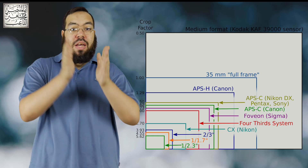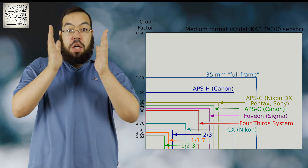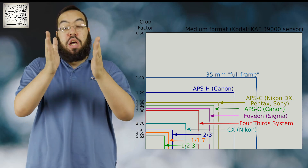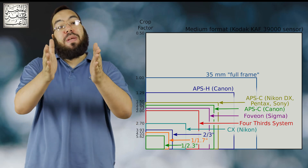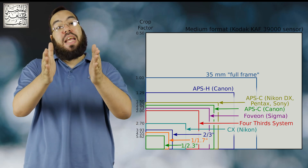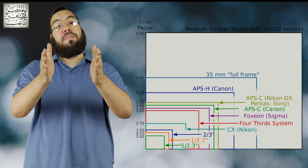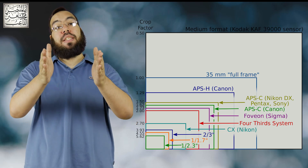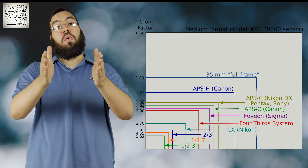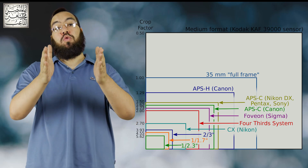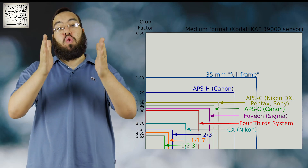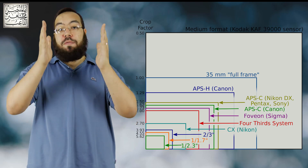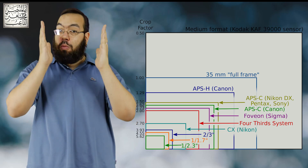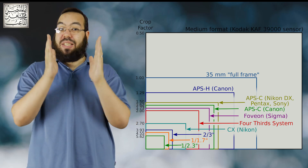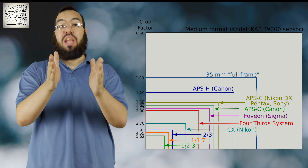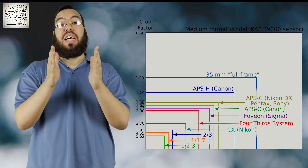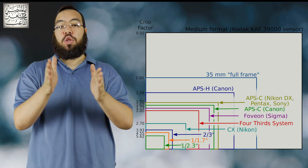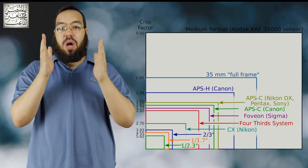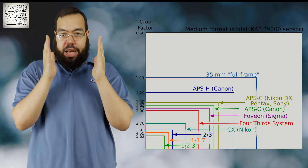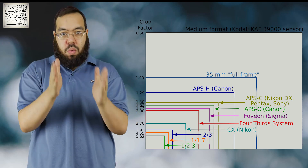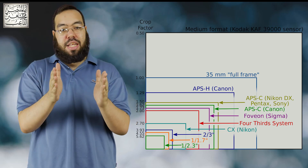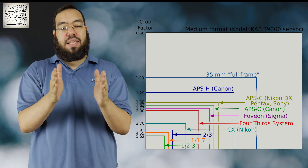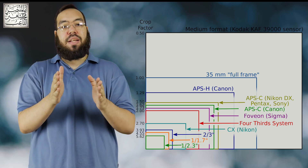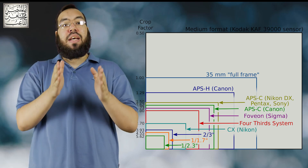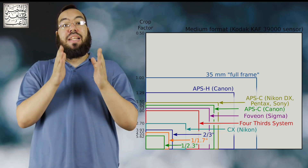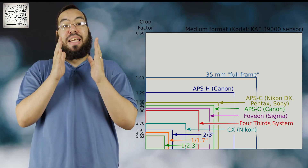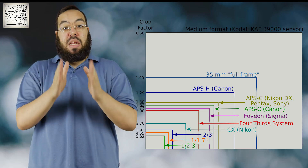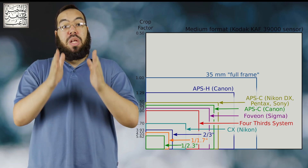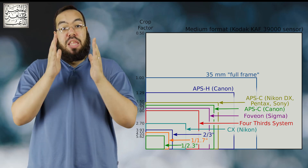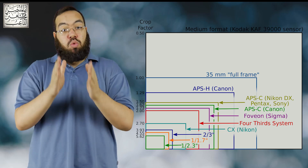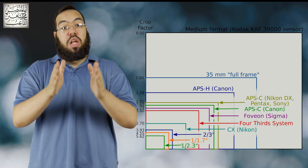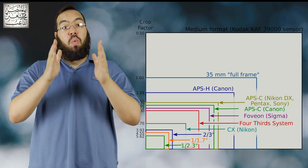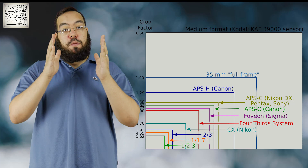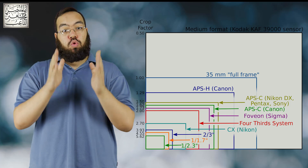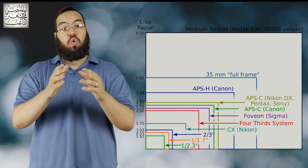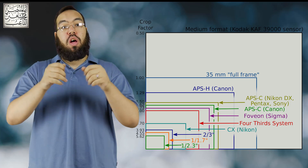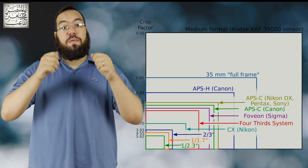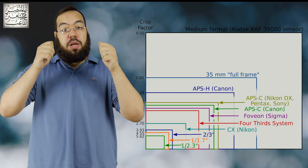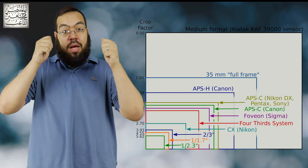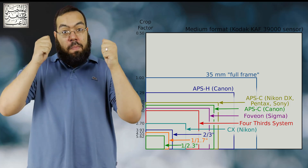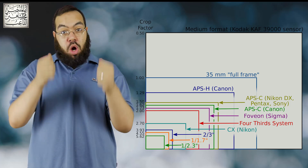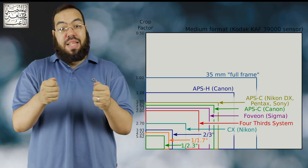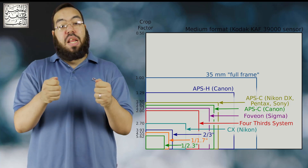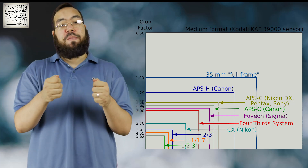رغم انها بتصور فوتوغرافيا وبتطلع صور حلوة جدا لكن لو انت مصور فوتوغرافي محترف